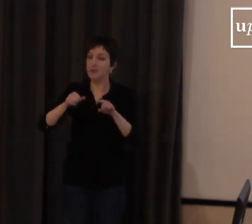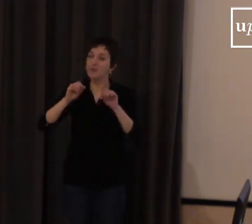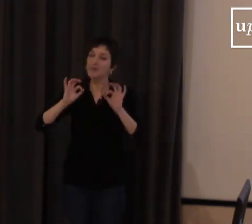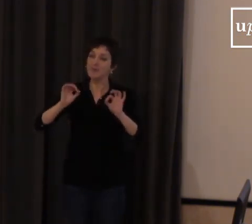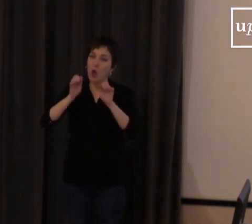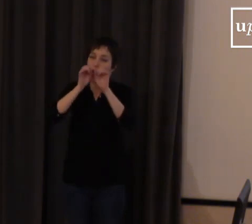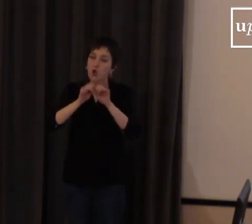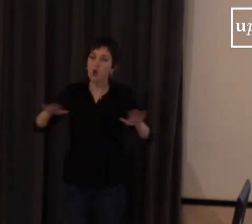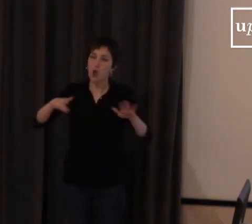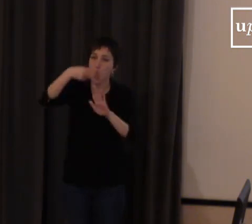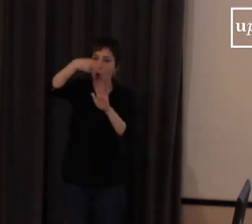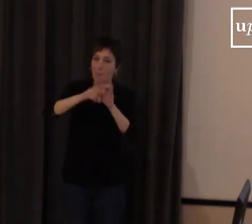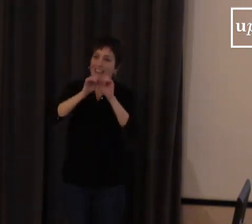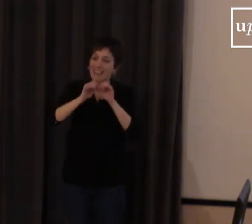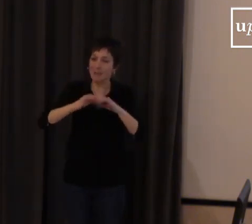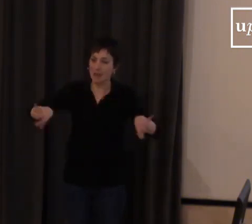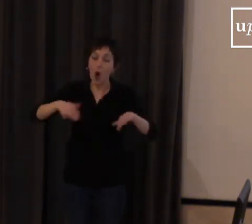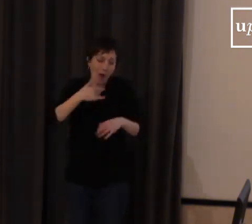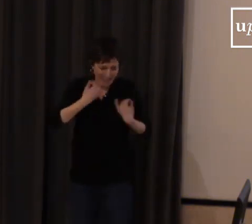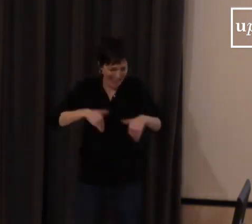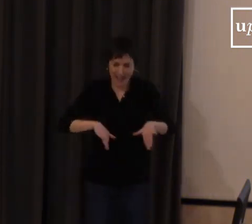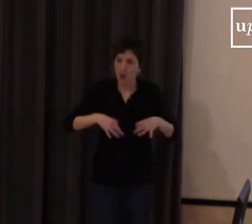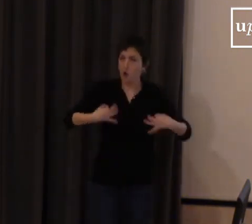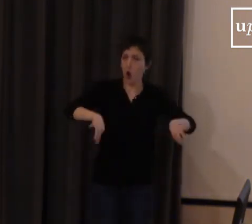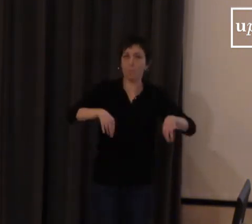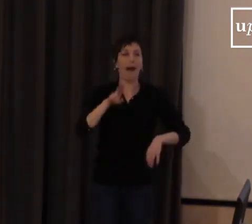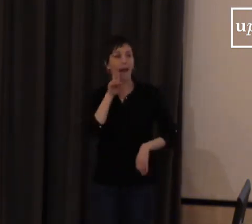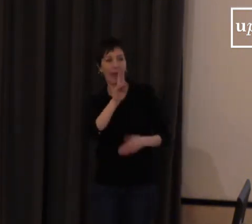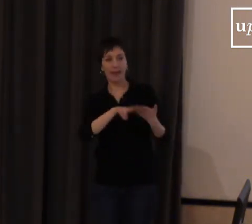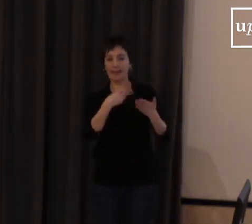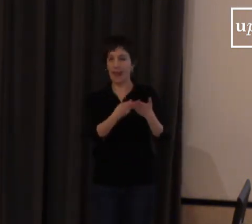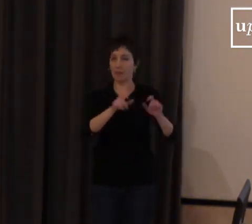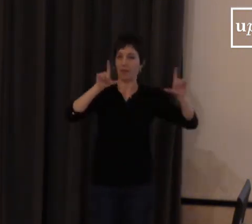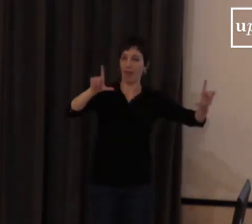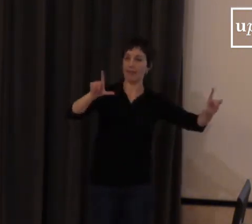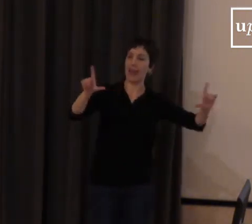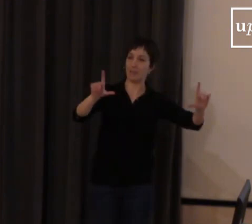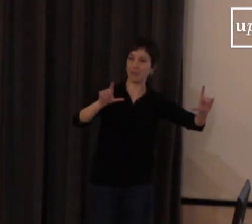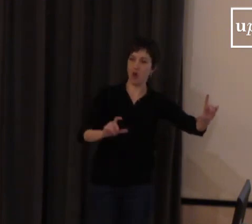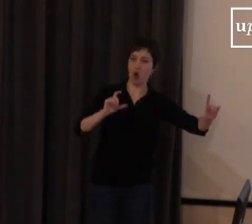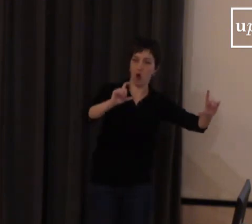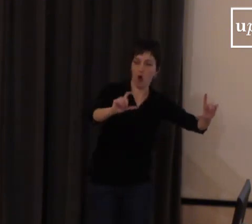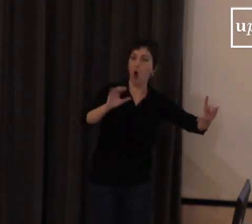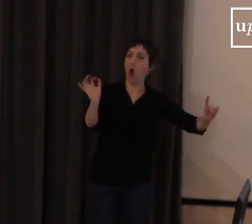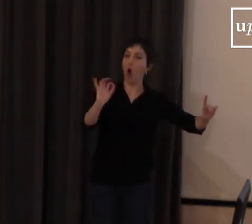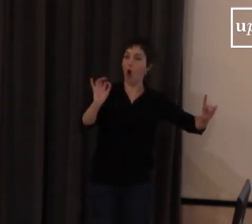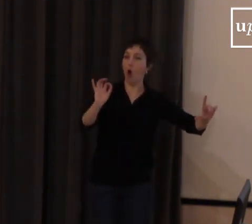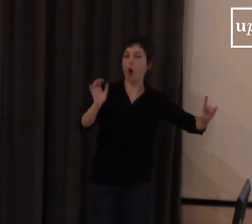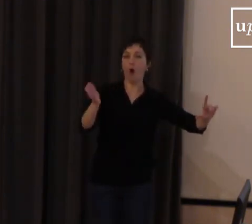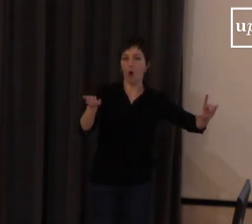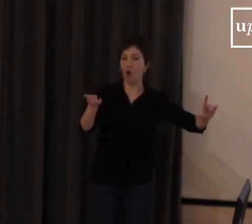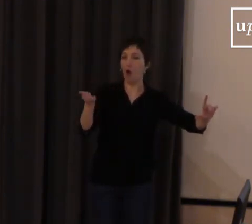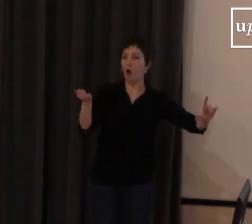normativización ya es normal ya está normalizado y es normal ver a un intérprete en la tele y y disponer de un intérprete